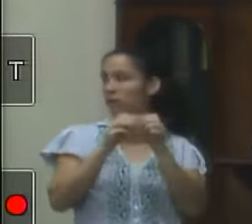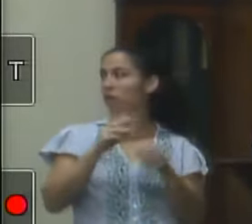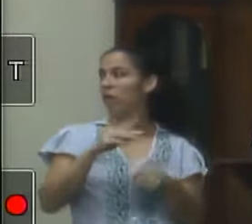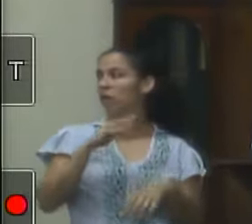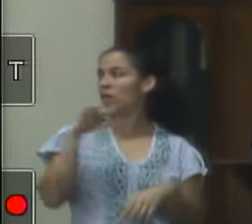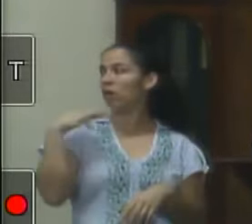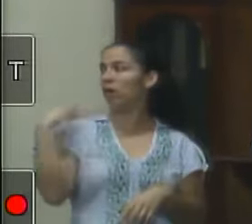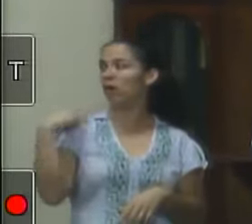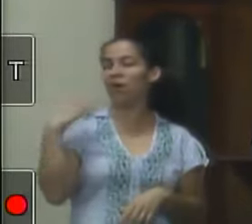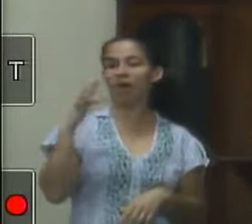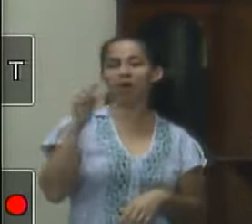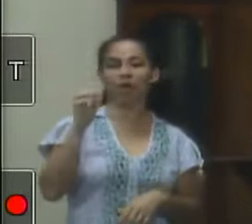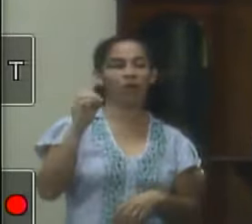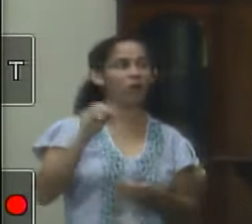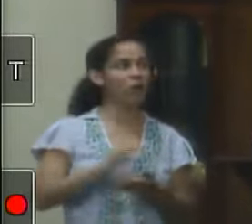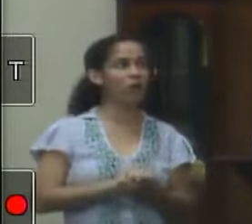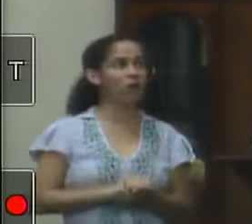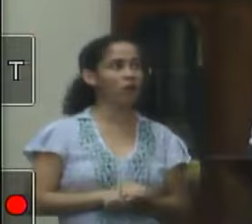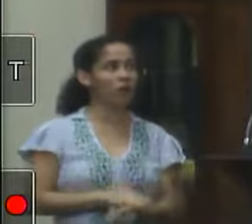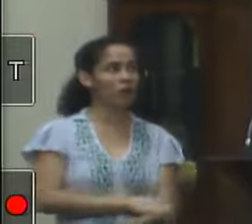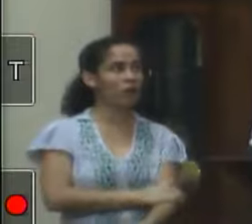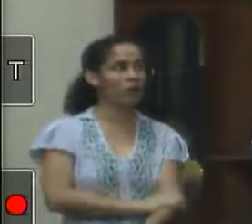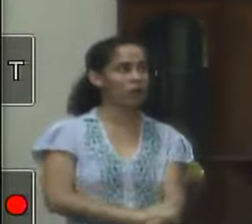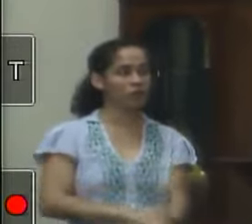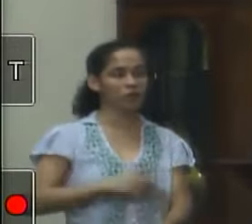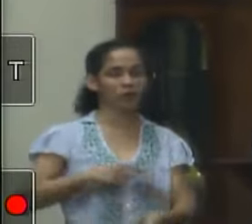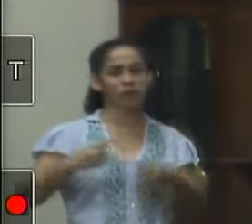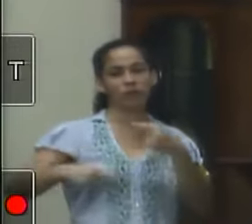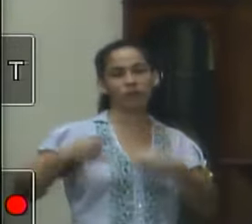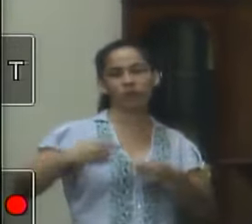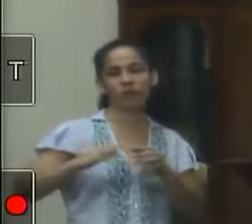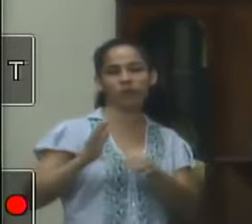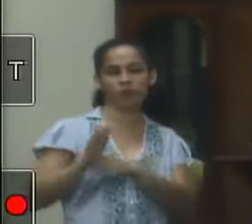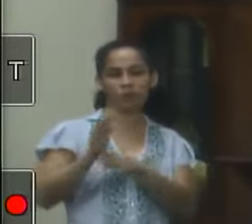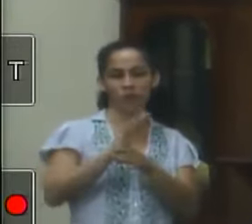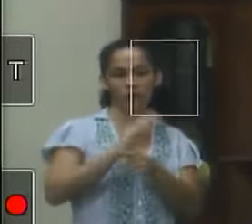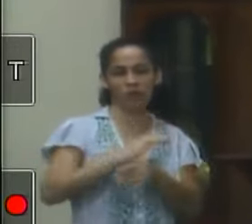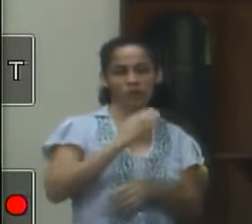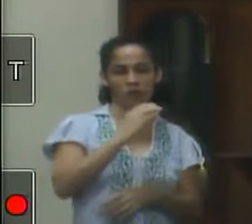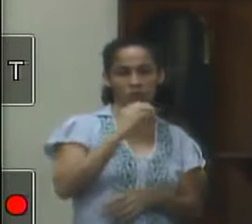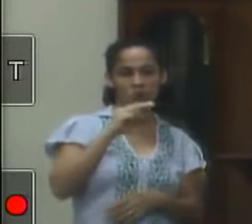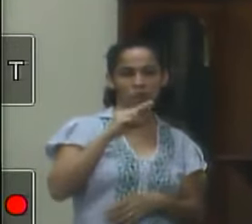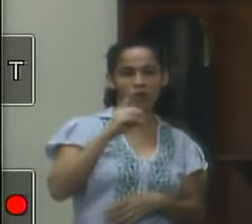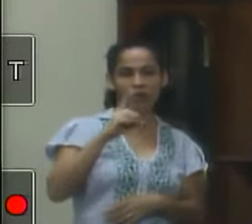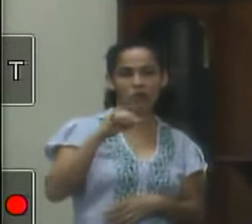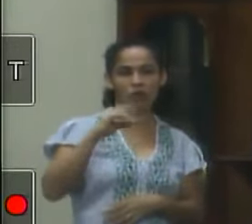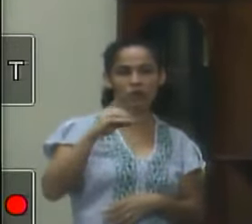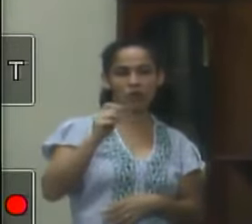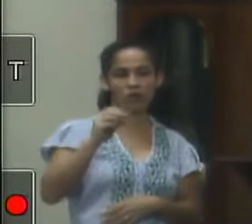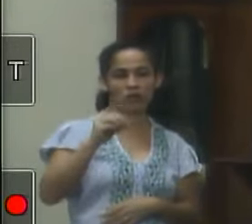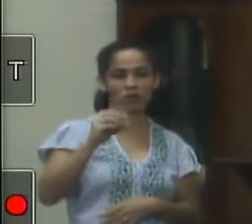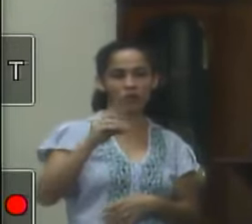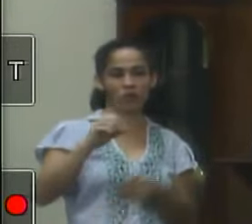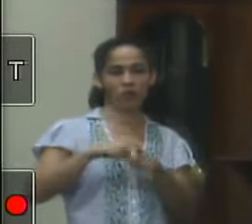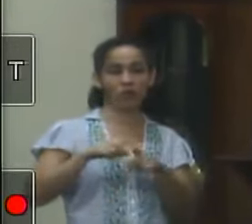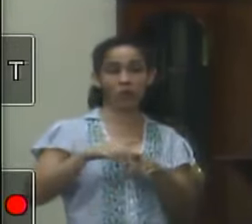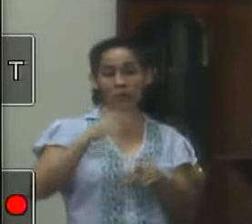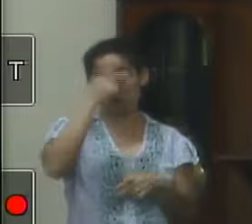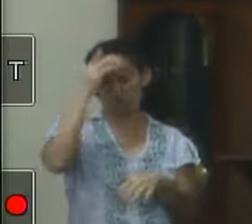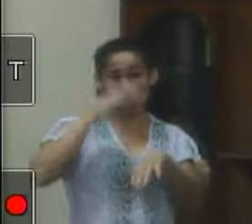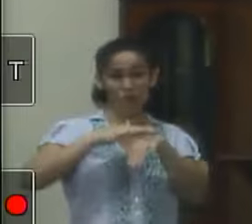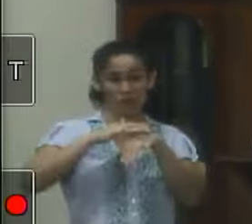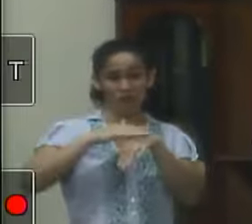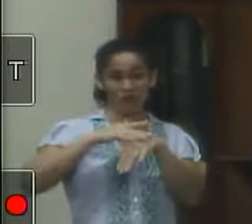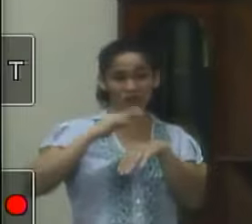ações lá uma bela festa mas a gente tem que ter uma política pública para cuidadores para pessoas com Parkinson com Alzheimer ainda